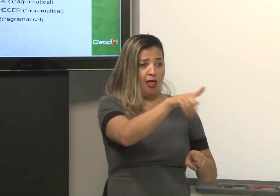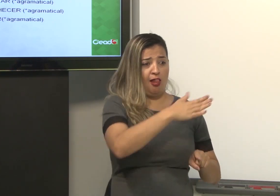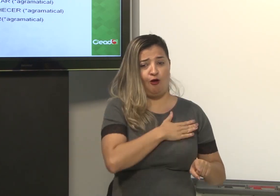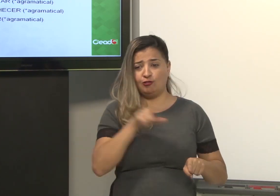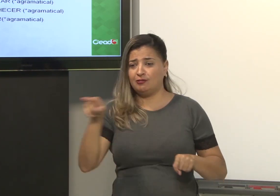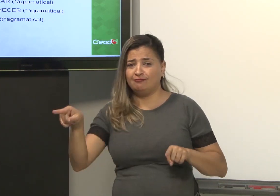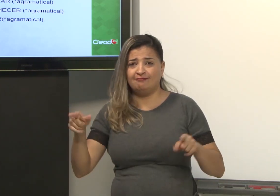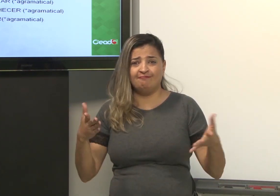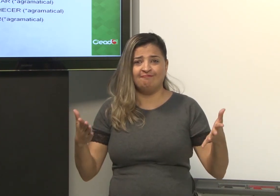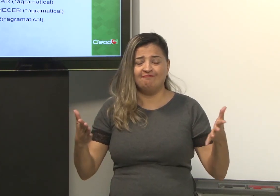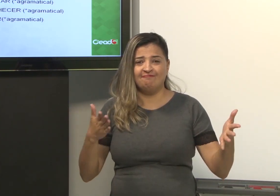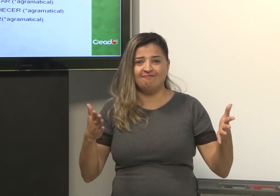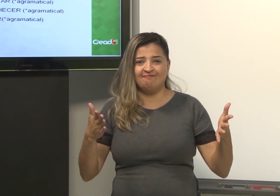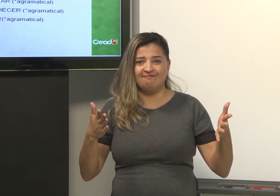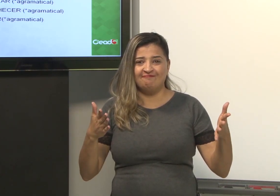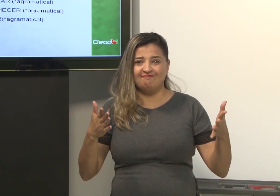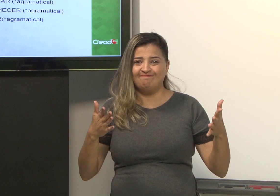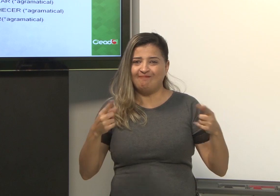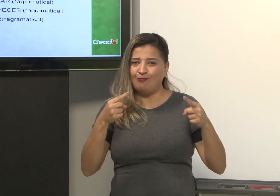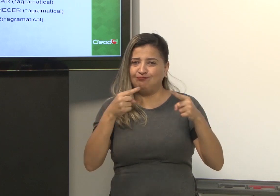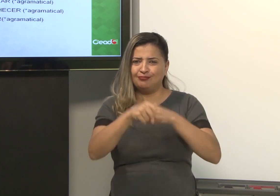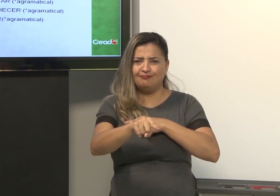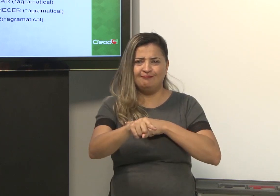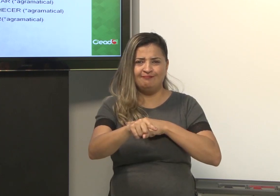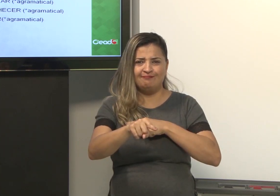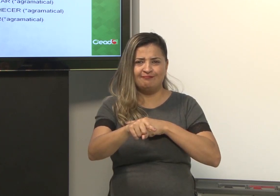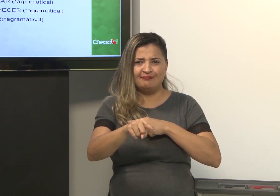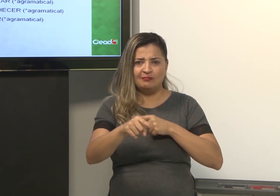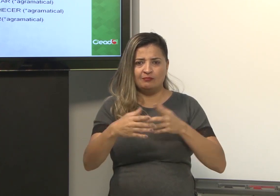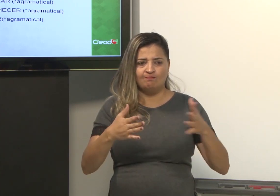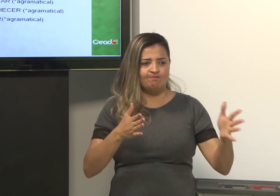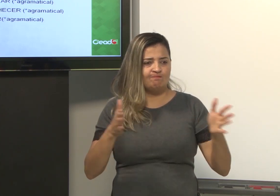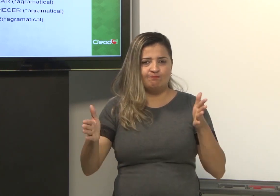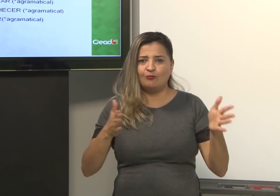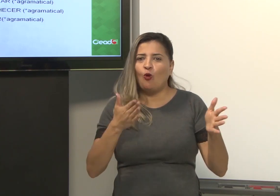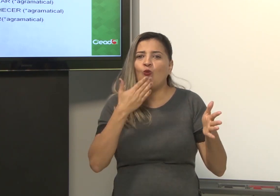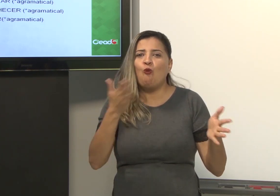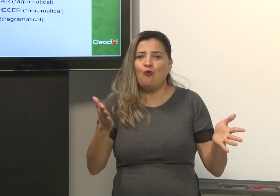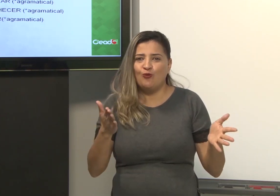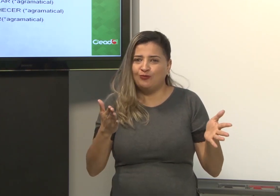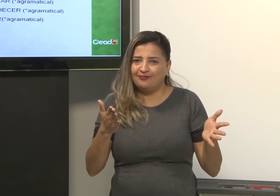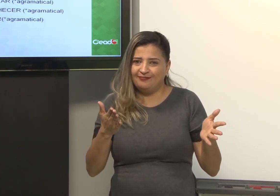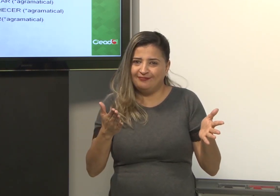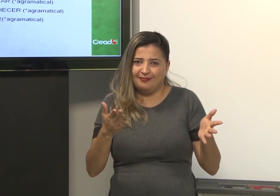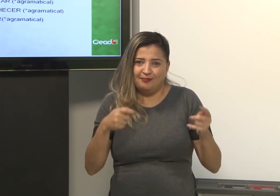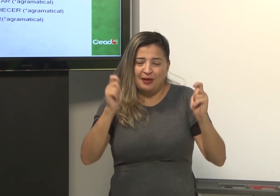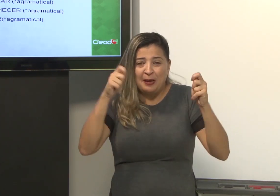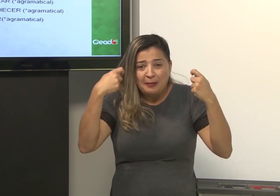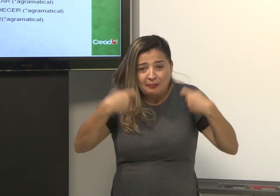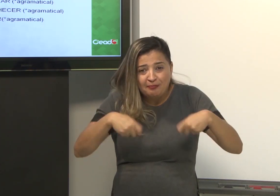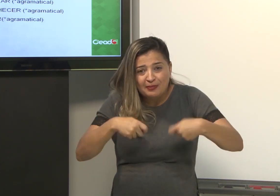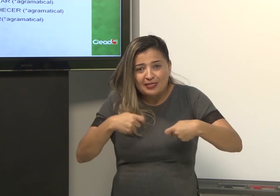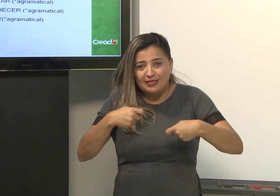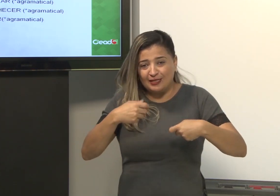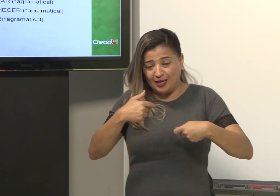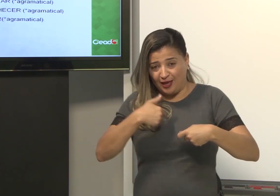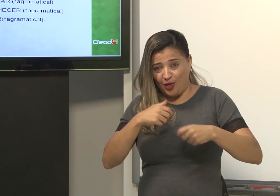Como é isso? Então, eu preciso deixar